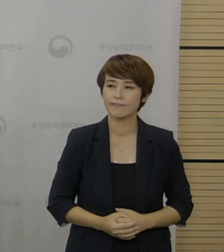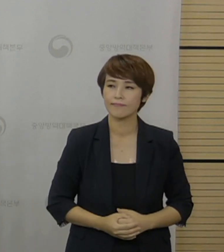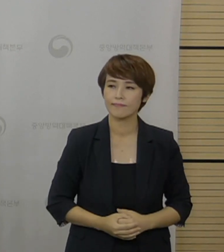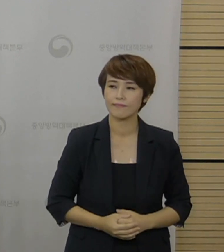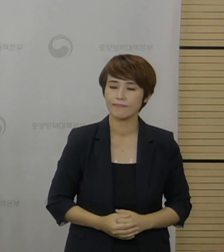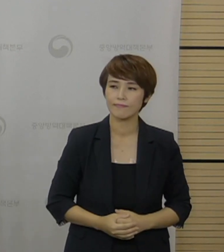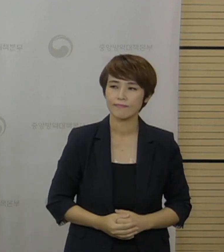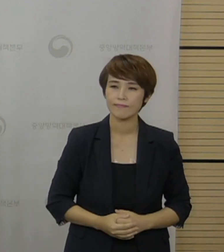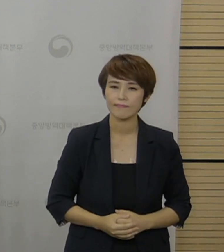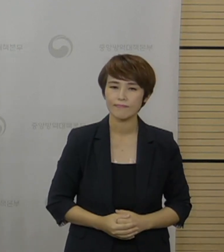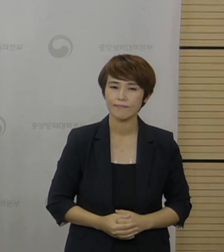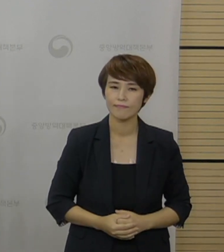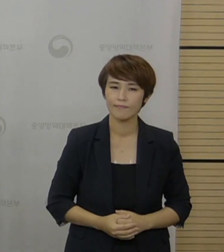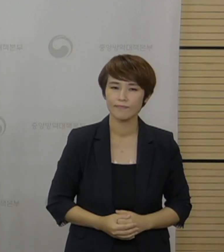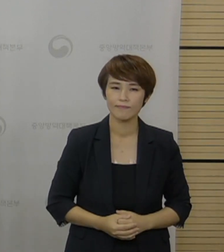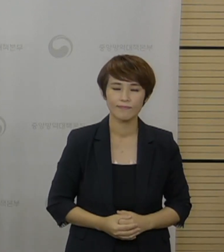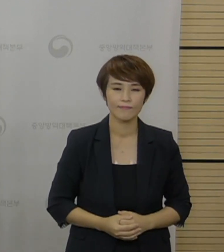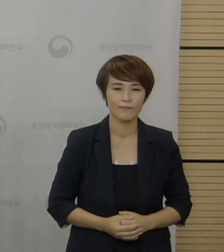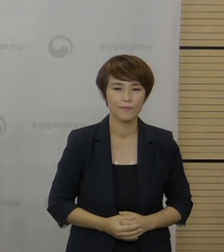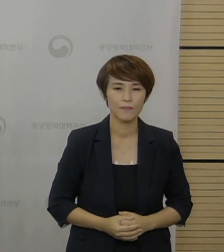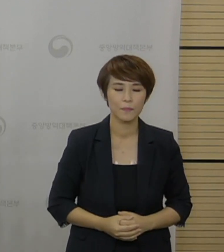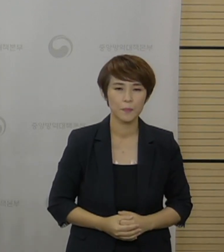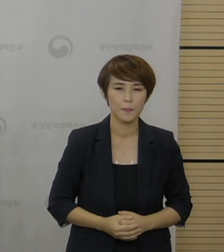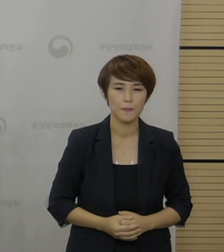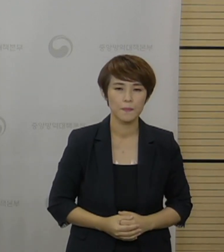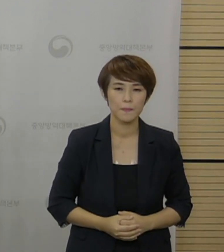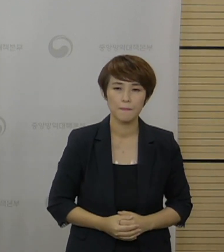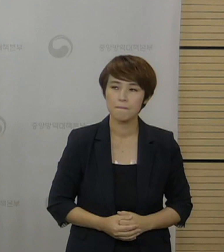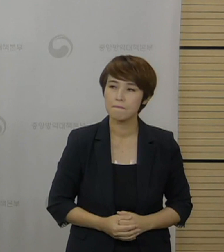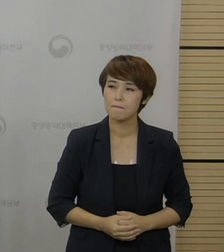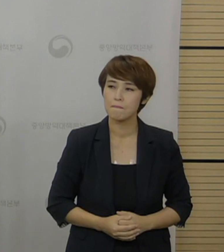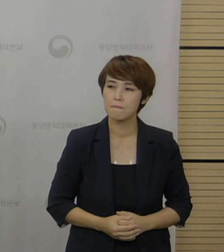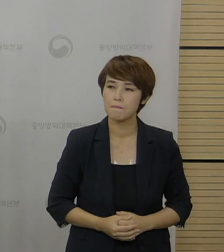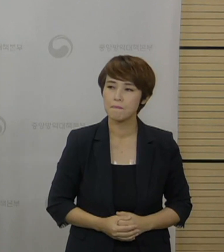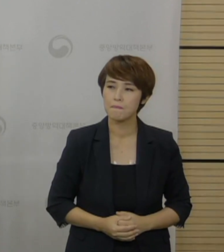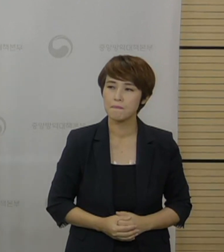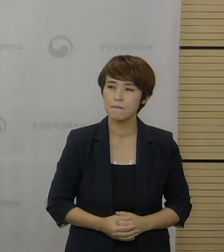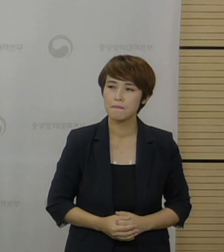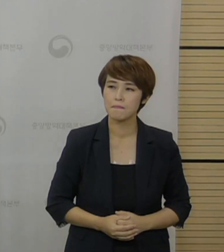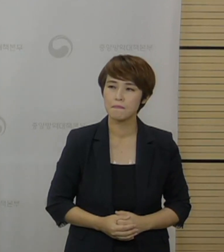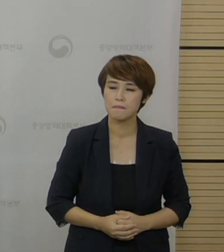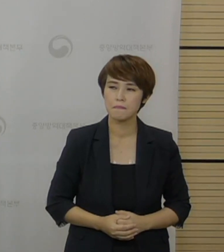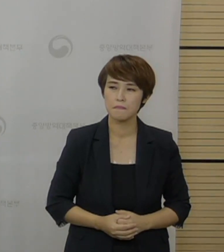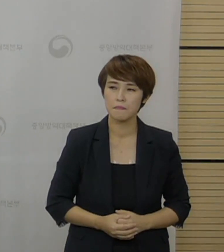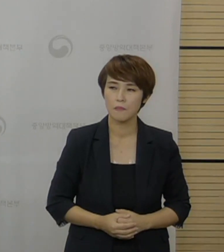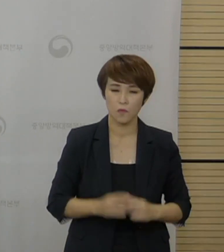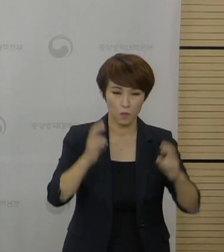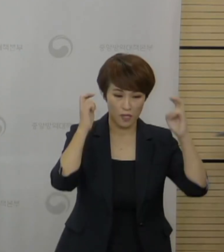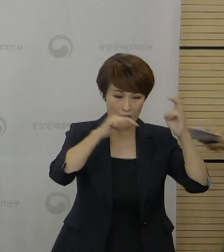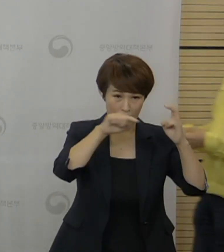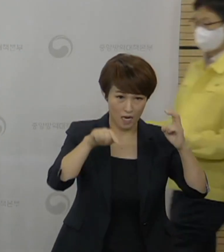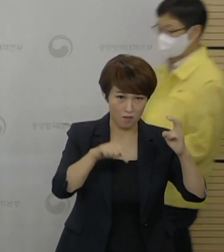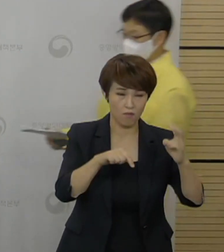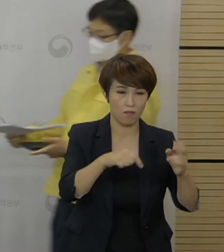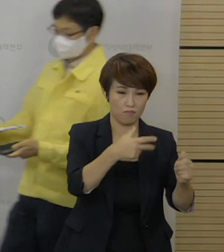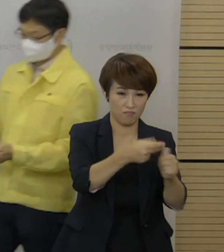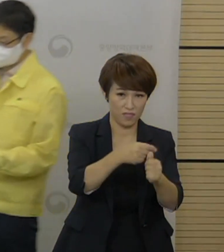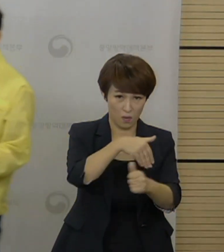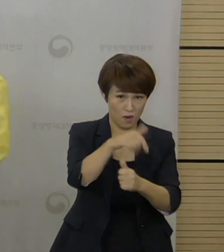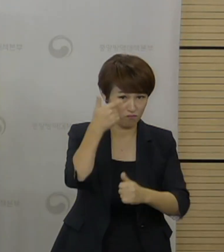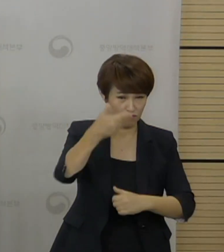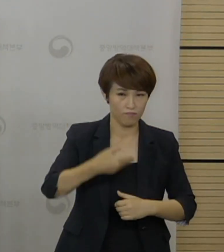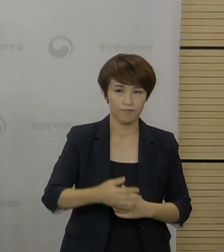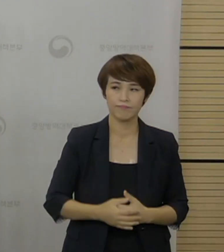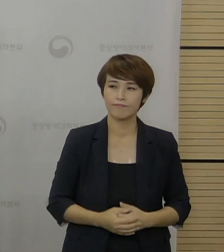김기남 반장에게 질문 드리겠습니다. 현장 질문 첫 번째 사업장 자체 접종과 관련되어서 질문이 있습니다.